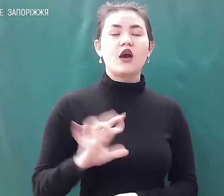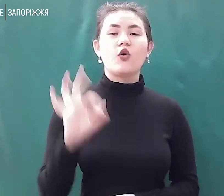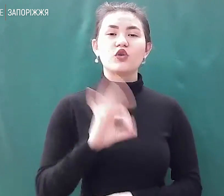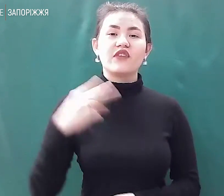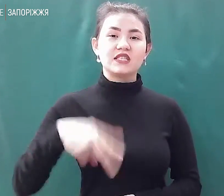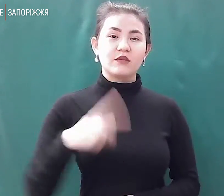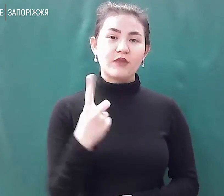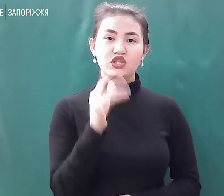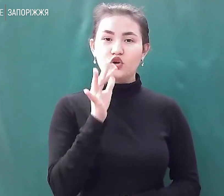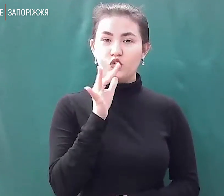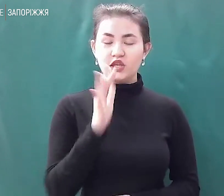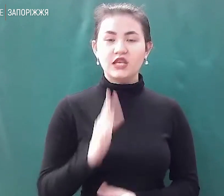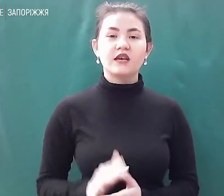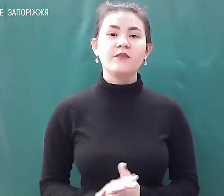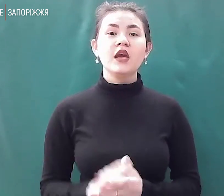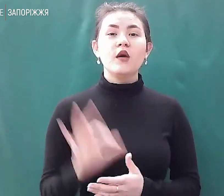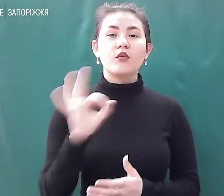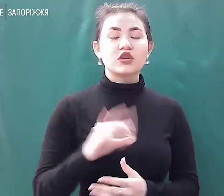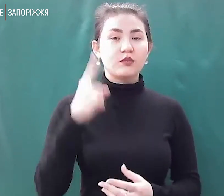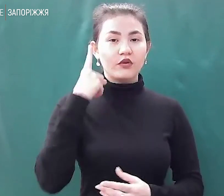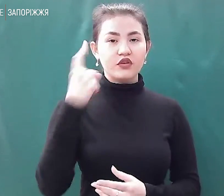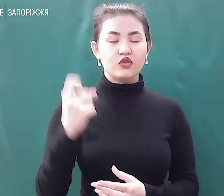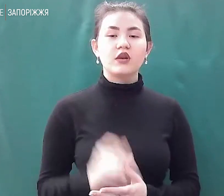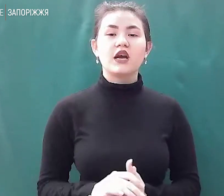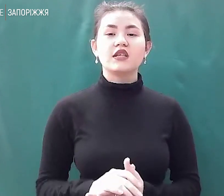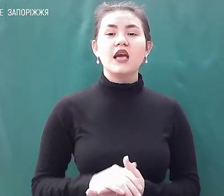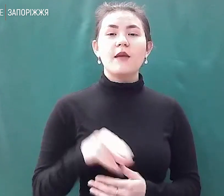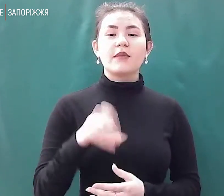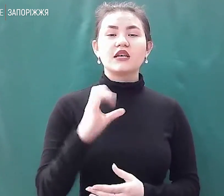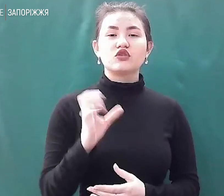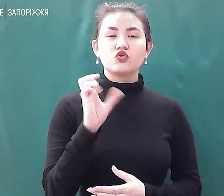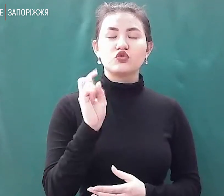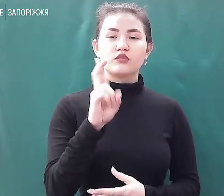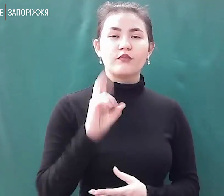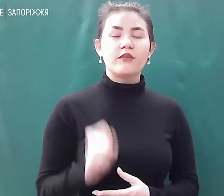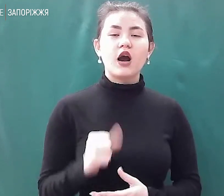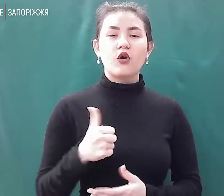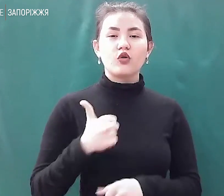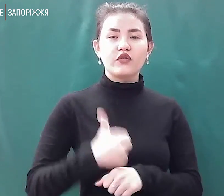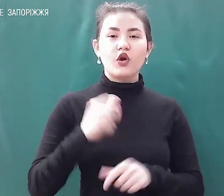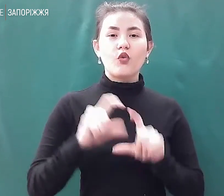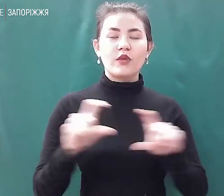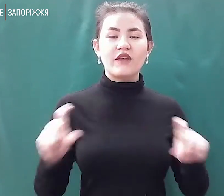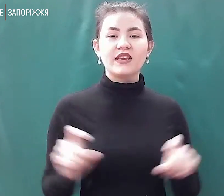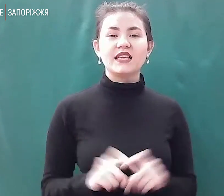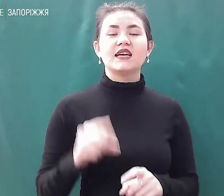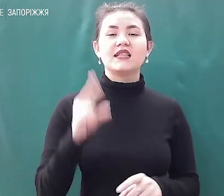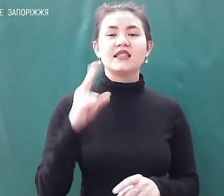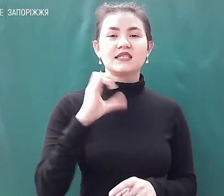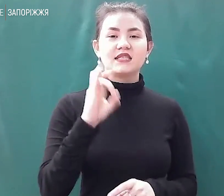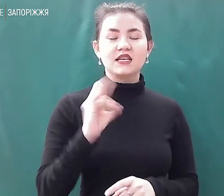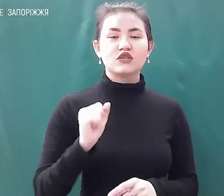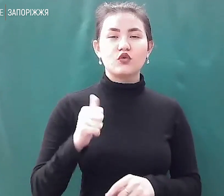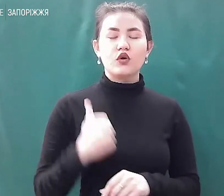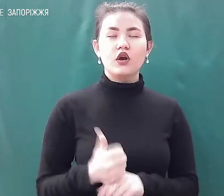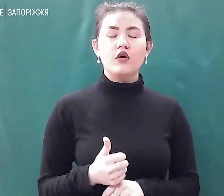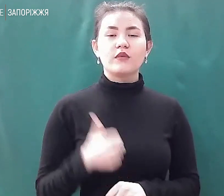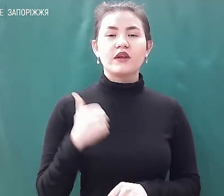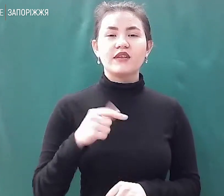годині. Про це повідомляють у пресслужбі головного управління ДСНС України у Запорізькій області. Сталося